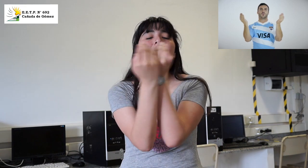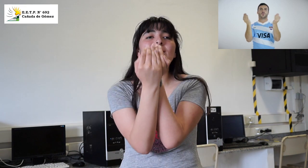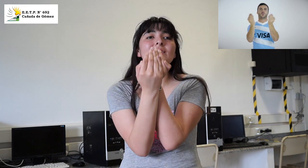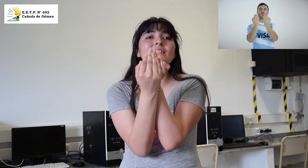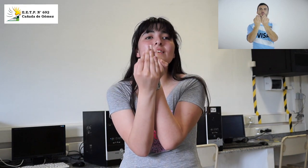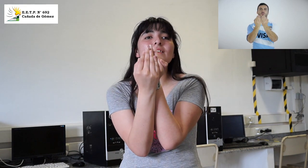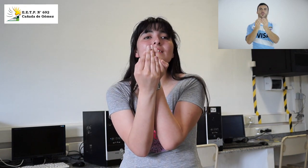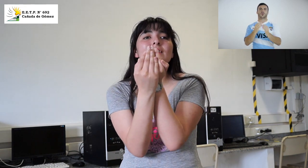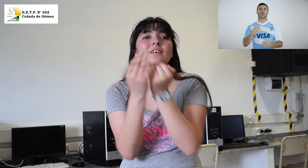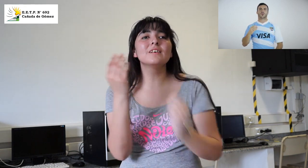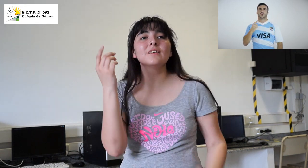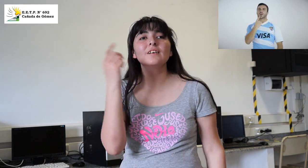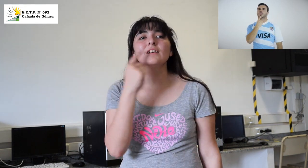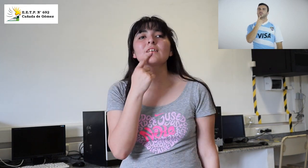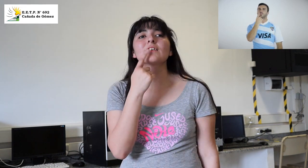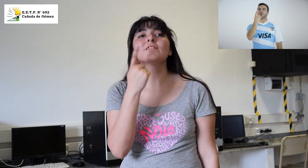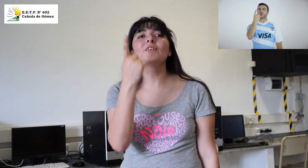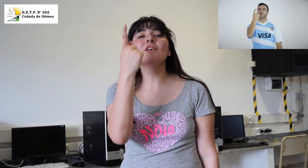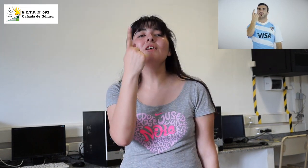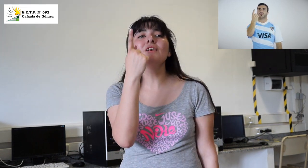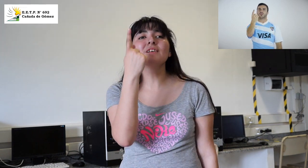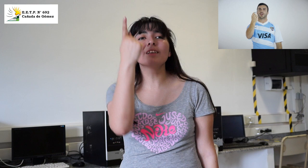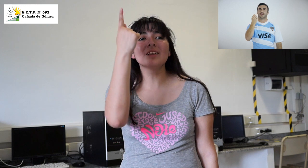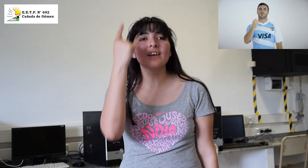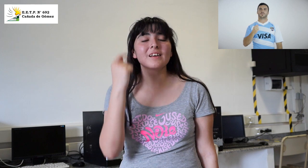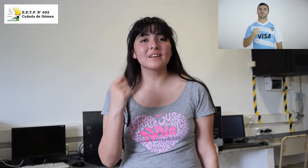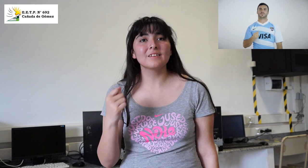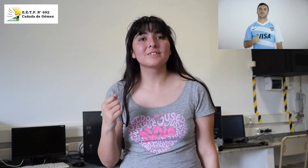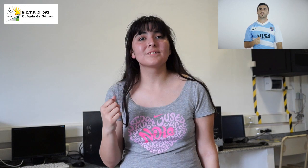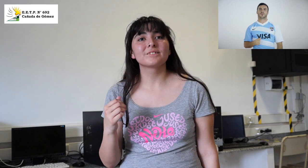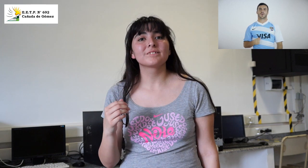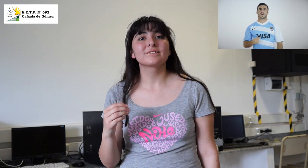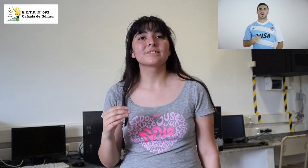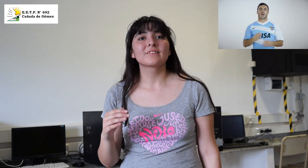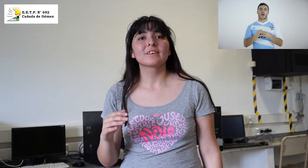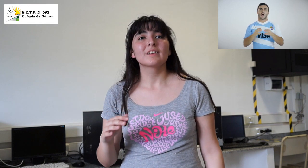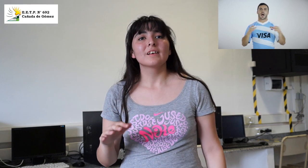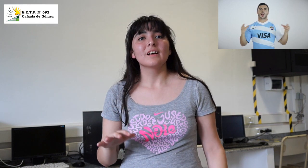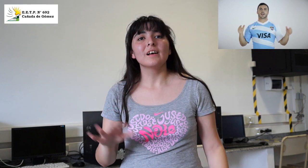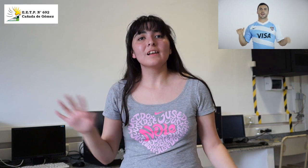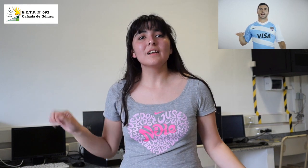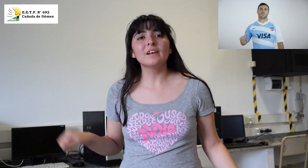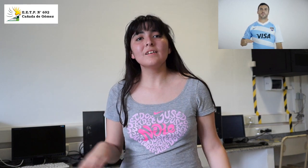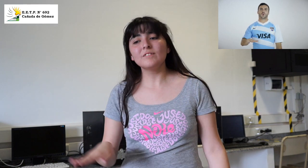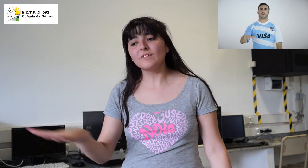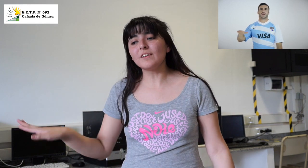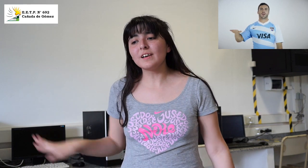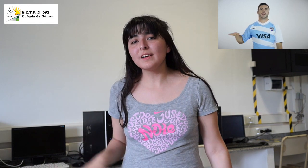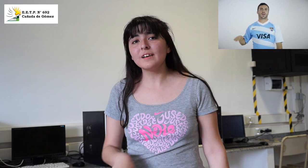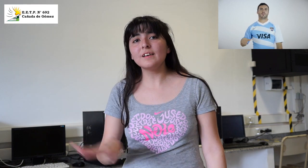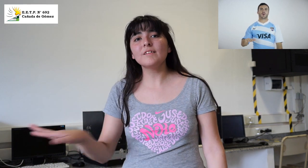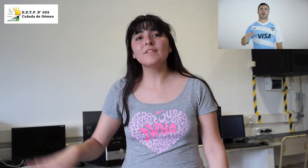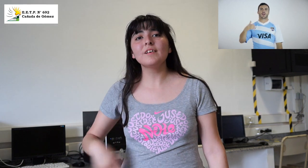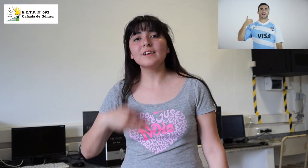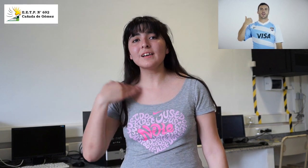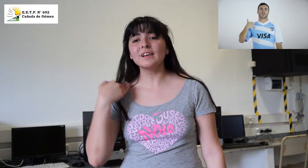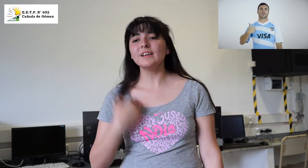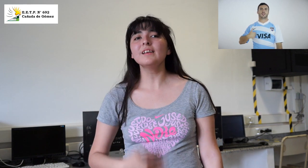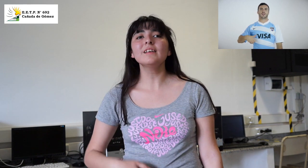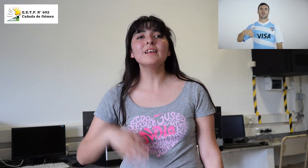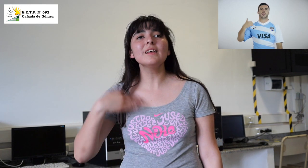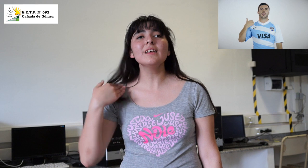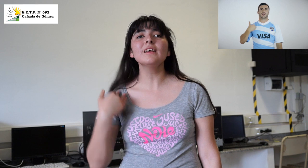del mundo responden al gran pueblo